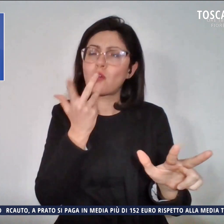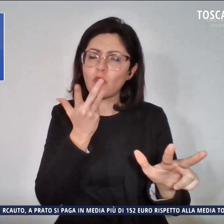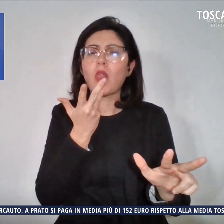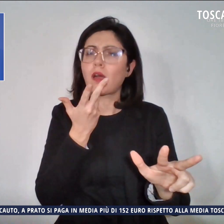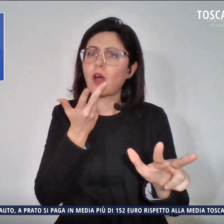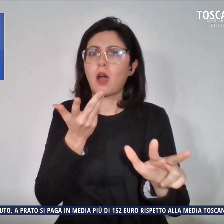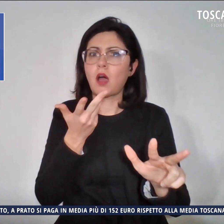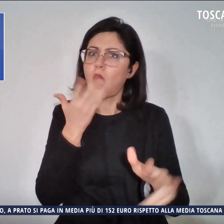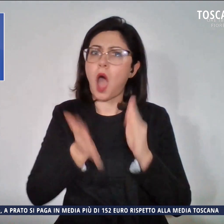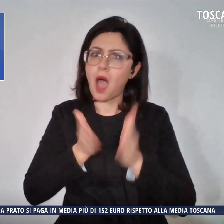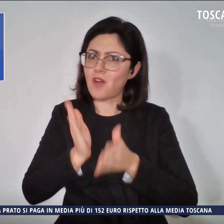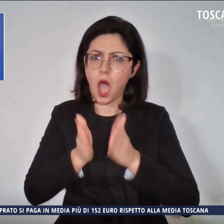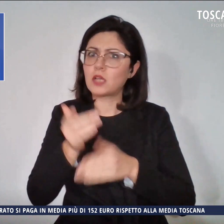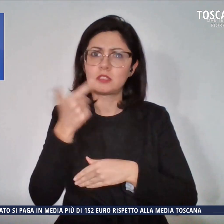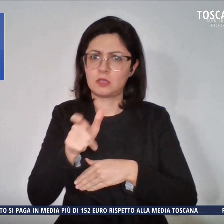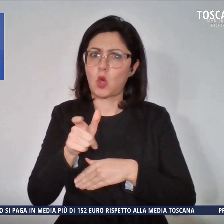perché attrezzati.